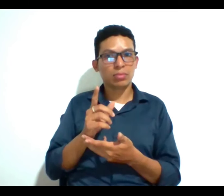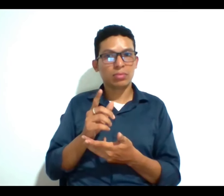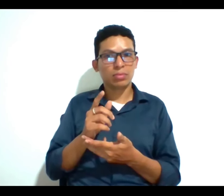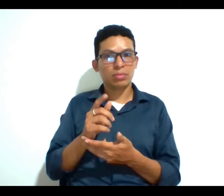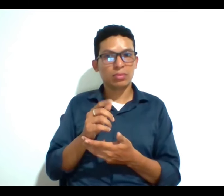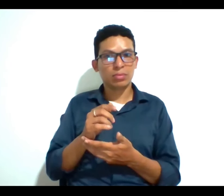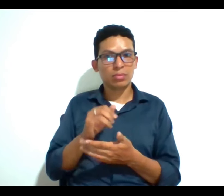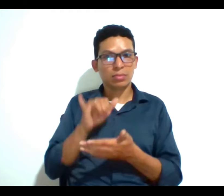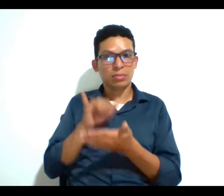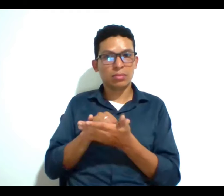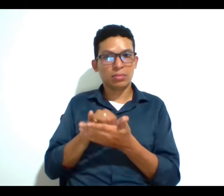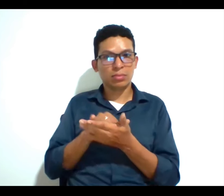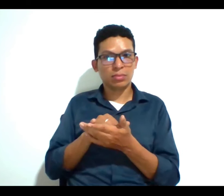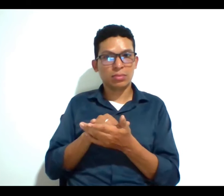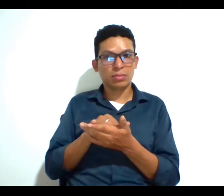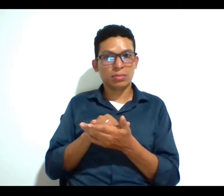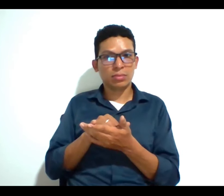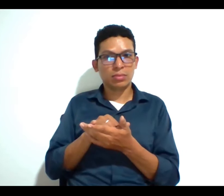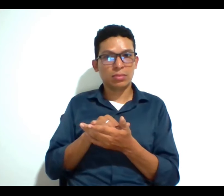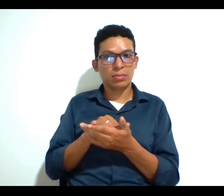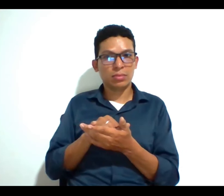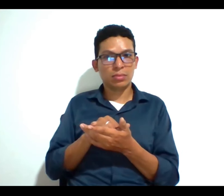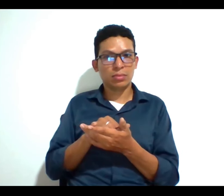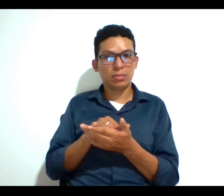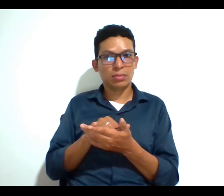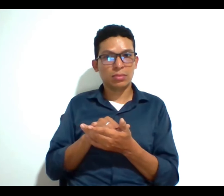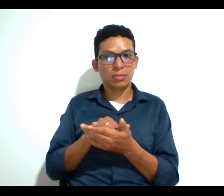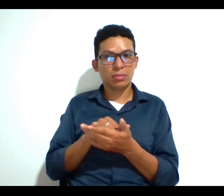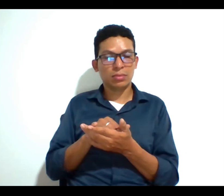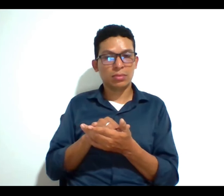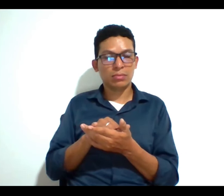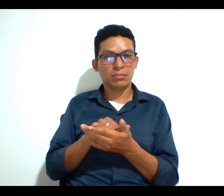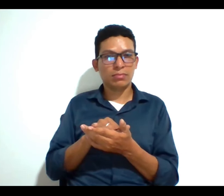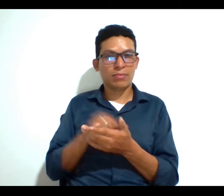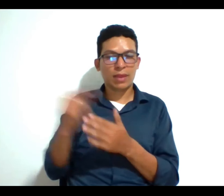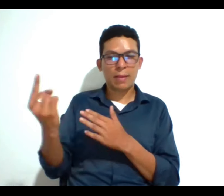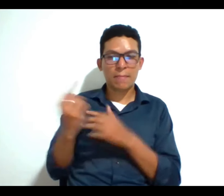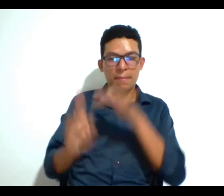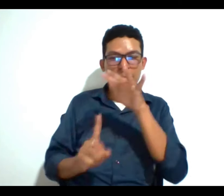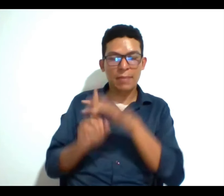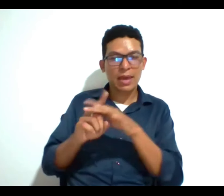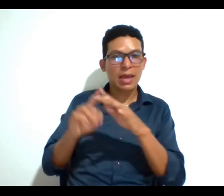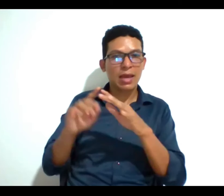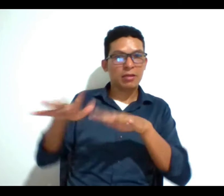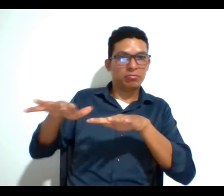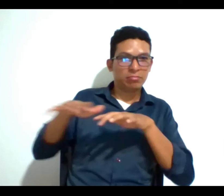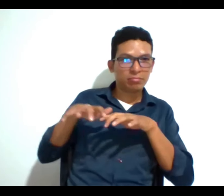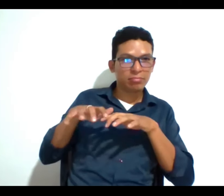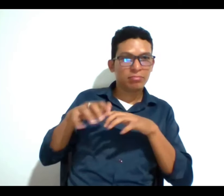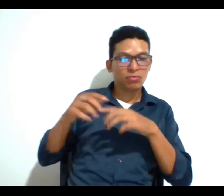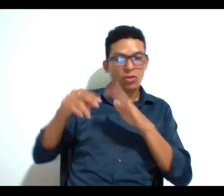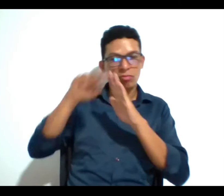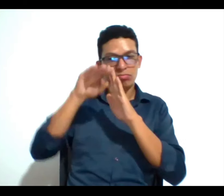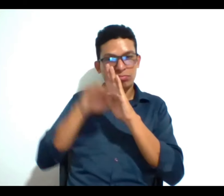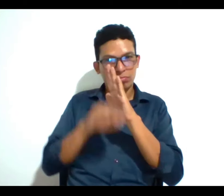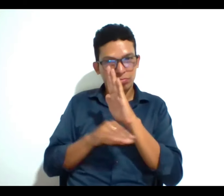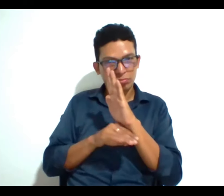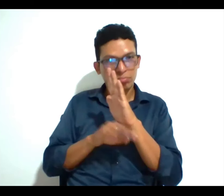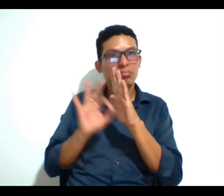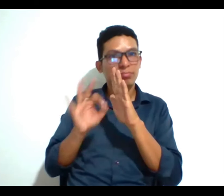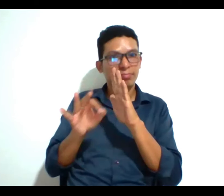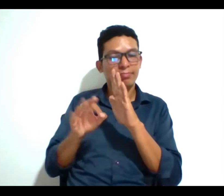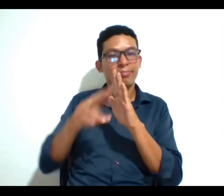la muerte digna ¿no? que esto surge también como resultado de un caso que llegó a la corte la corte luego lo regula en una en una